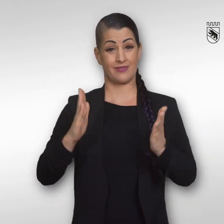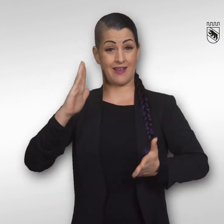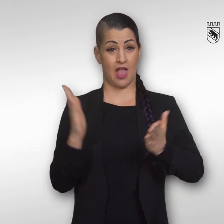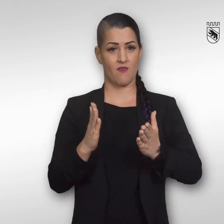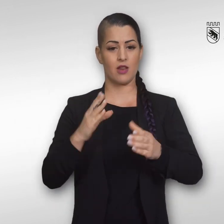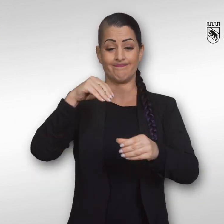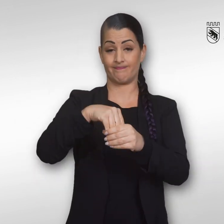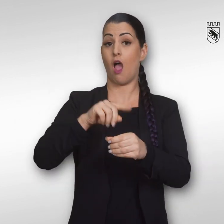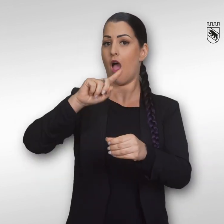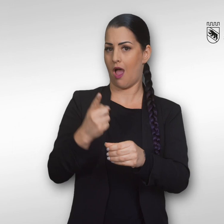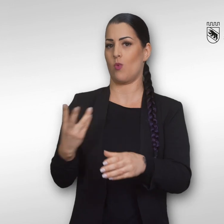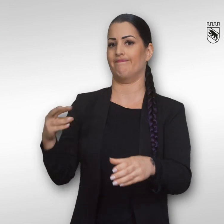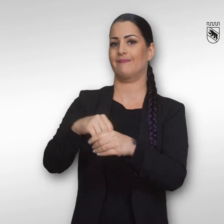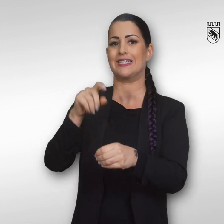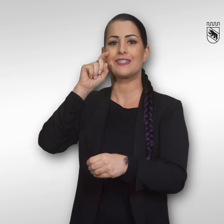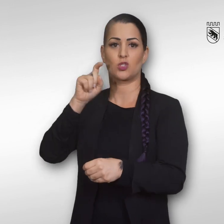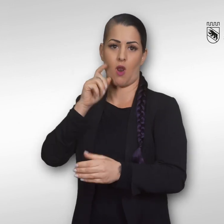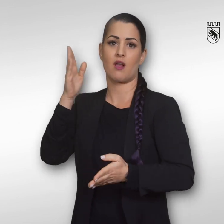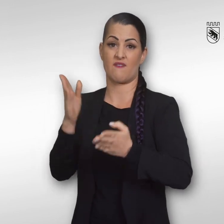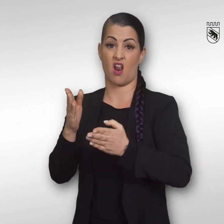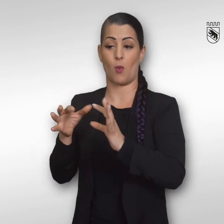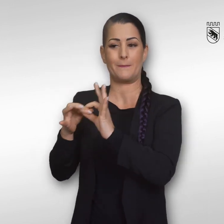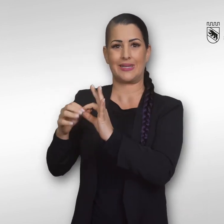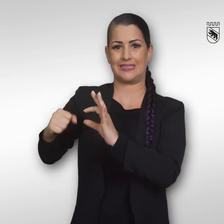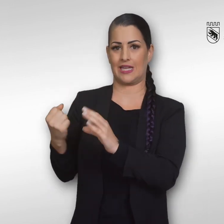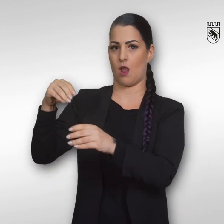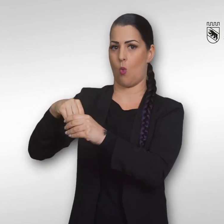Sexuelle Gewalt in einer Beziehung gehört auch zu häuslicher Gewalt.